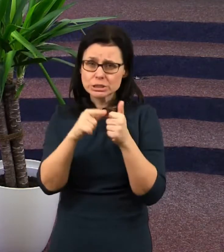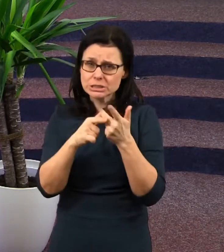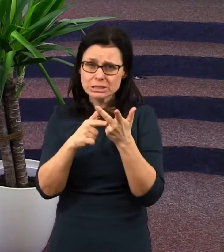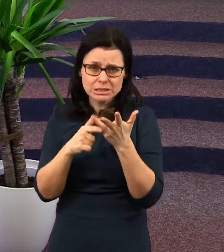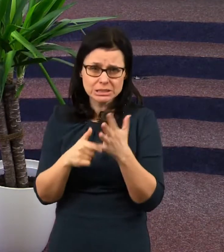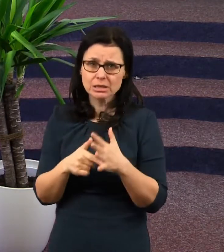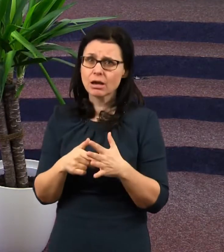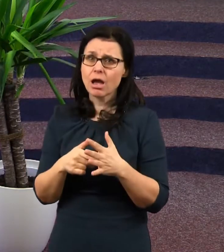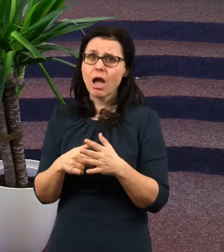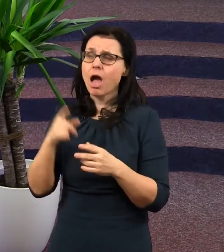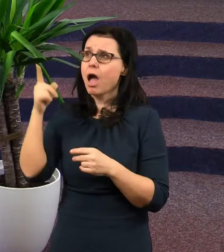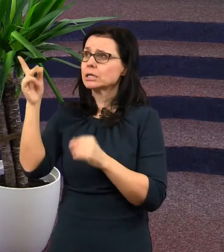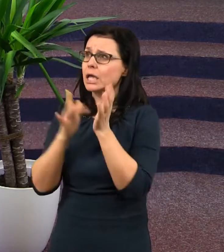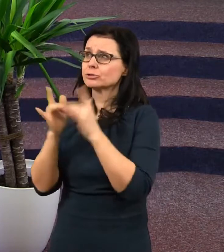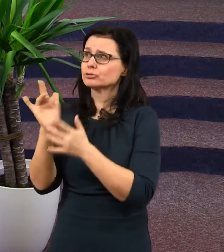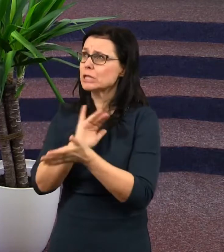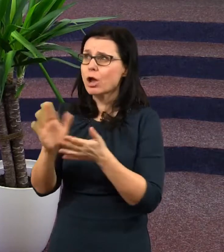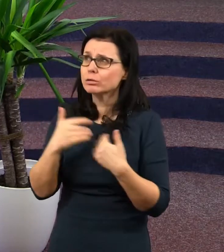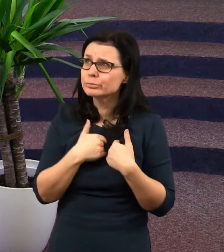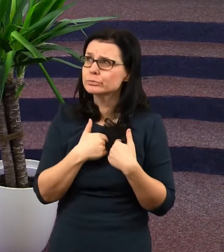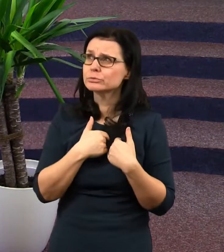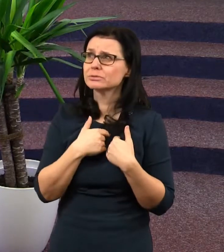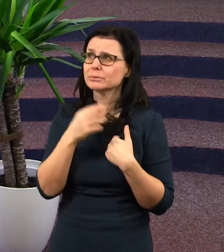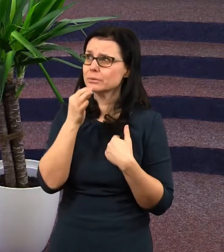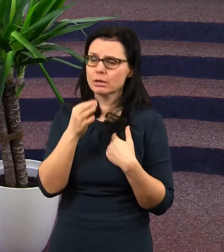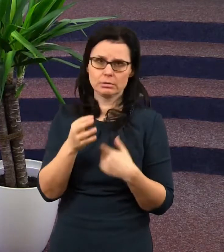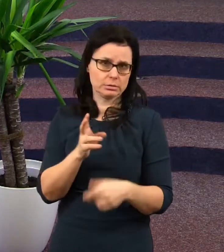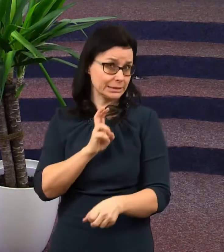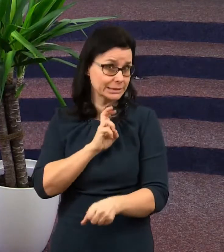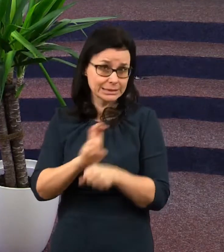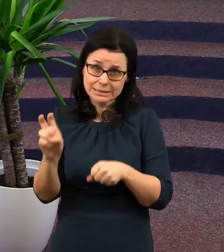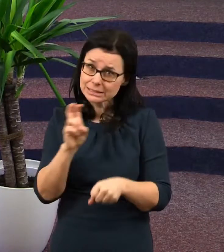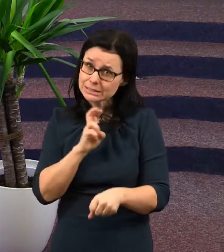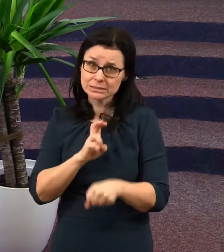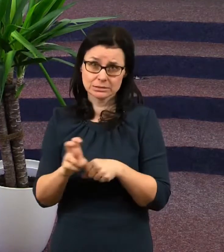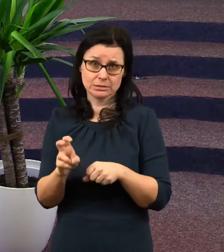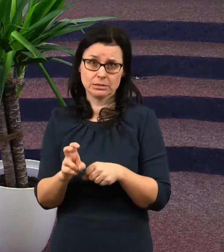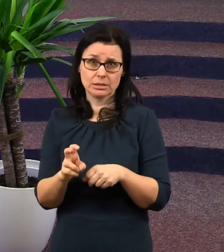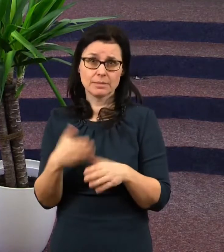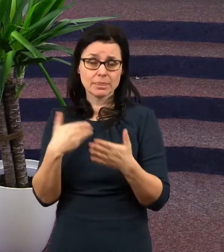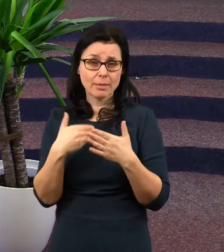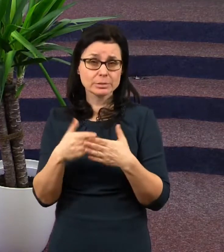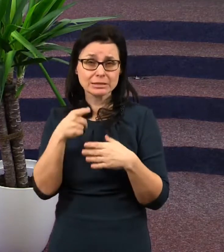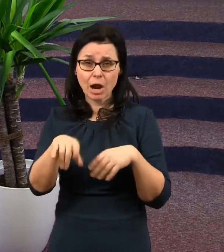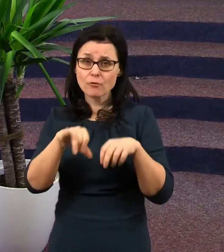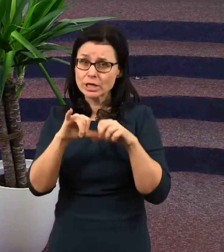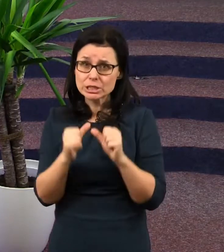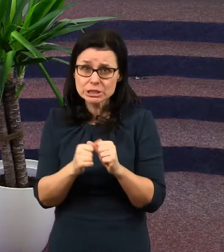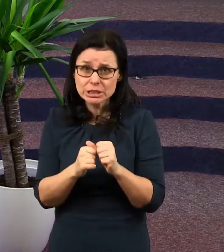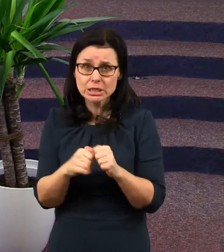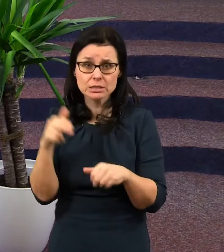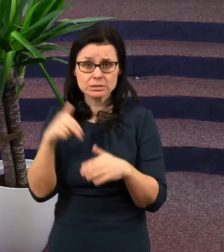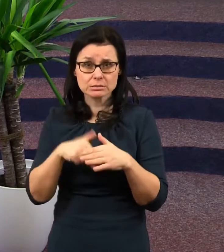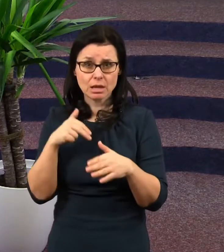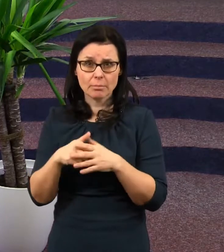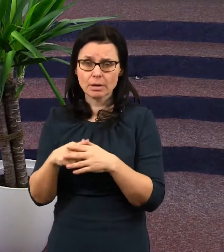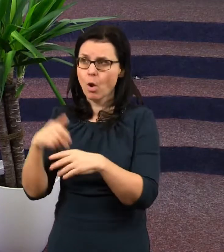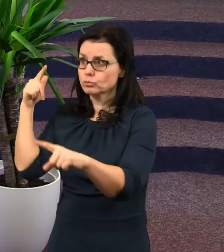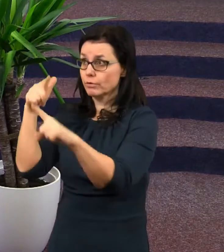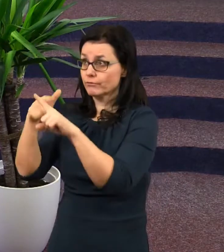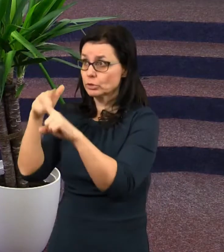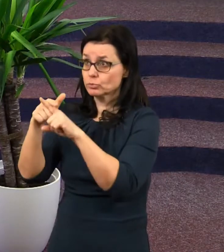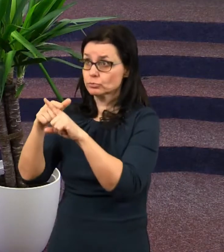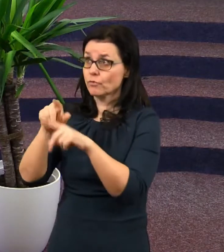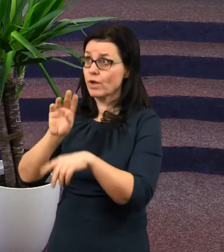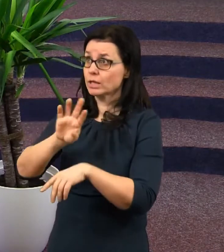nemohl Kristus odpustit. Nikdo z nás se nedopustil takových hříchů, které by nám nutně museli zamezit vstup do